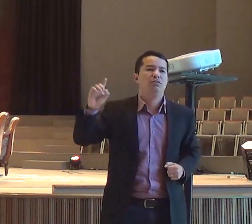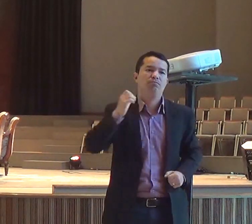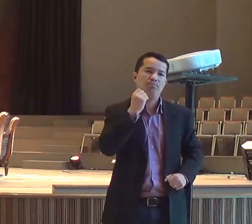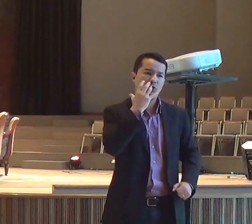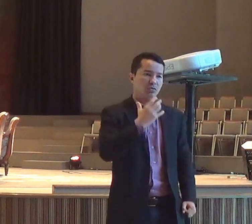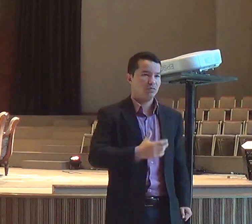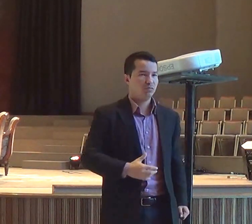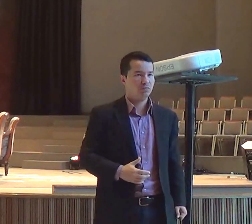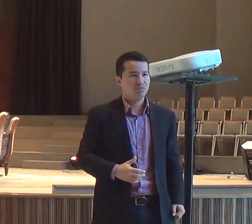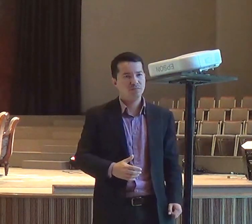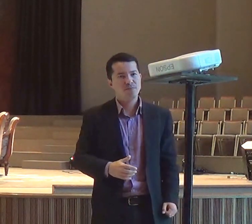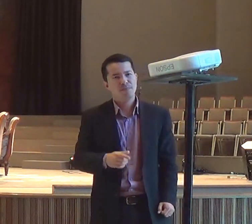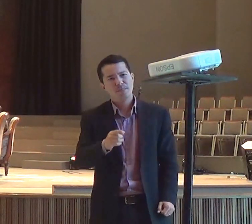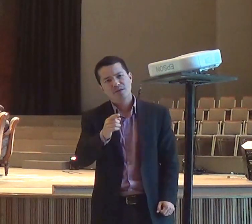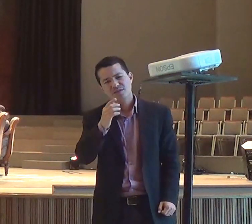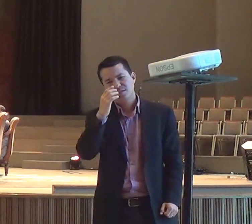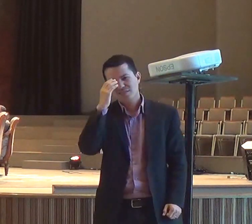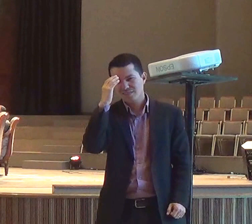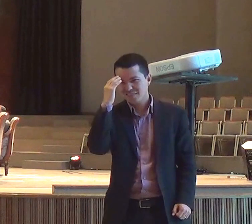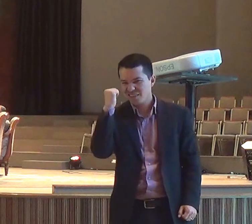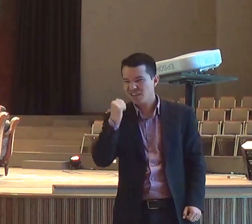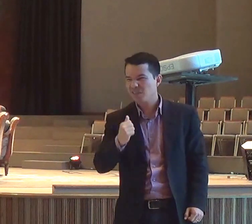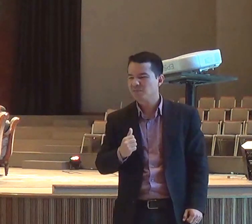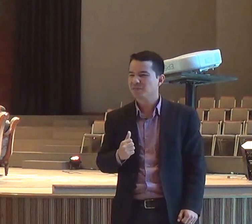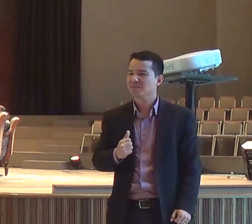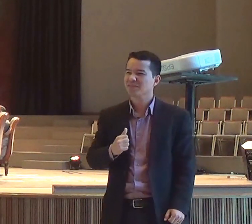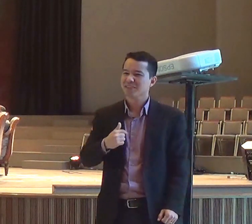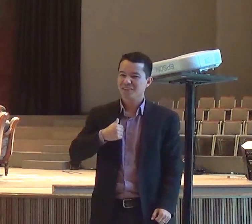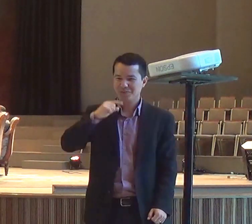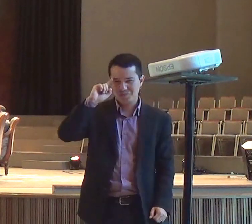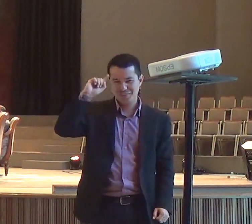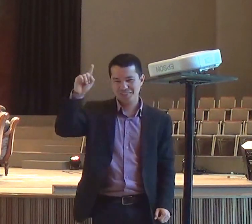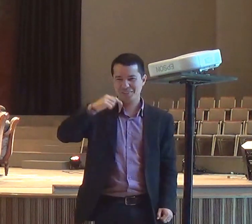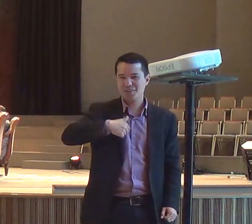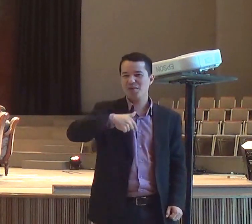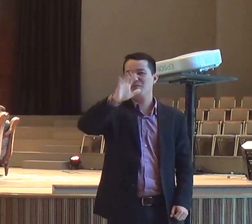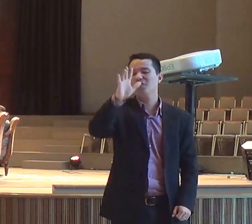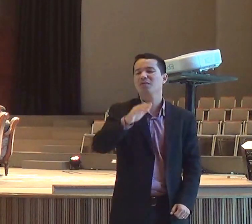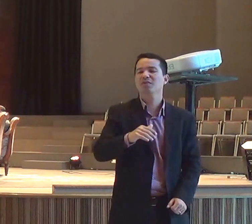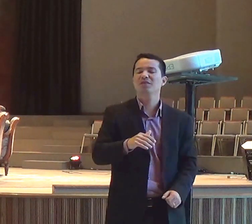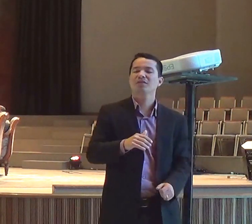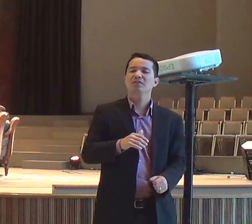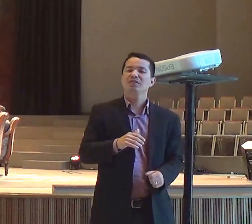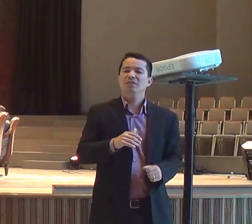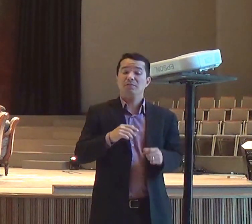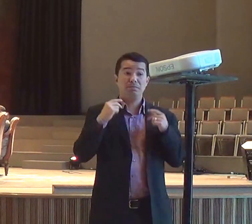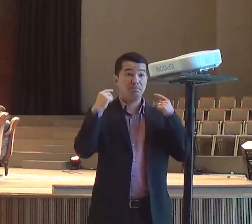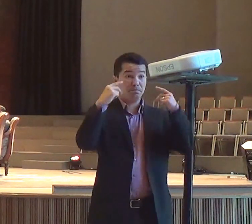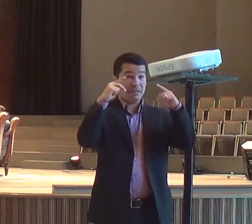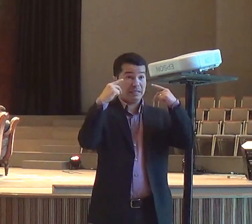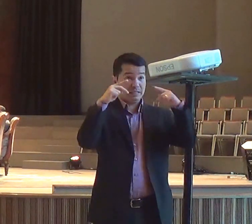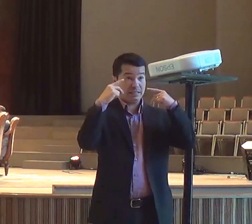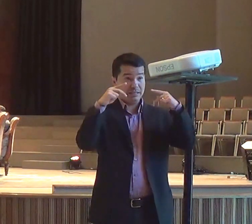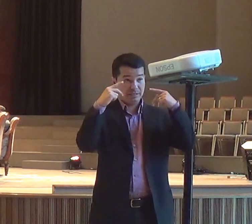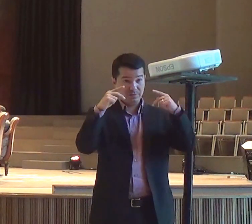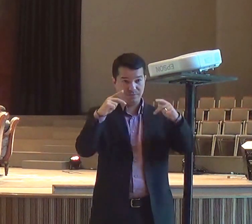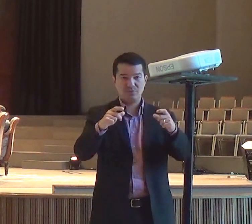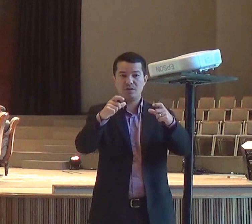eu nunca encontrei, tanta gente, quebrada, na minha vida, do que, na Adonép, e aí, eu perguntei assim,